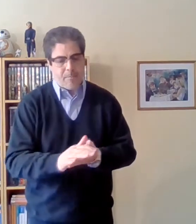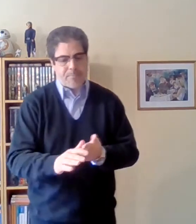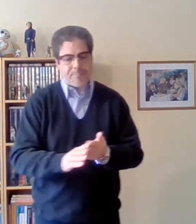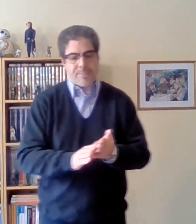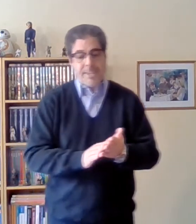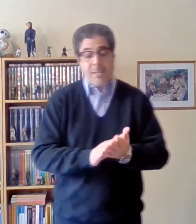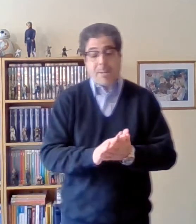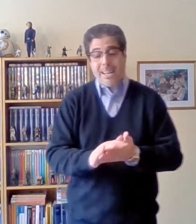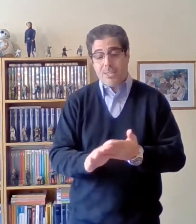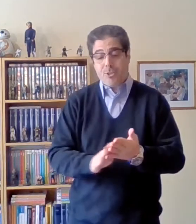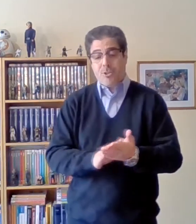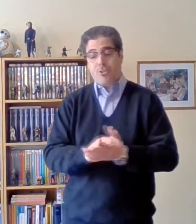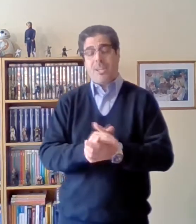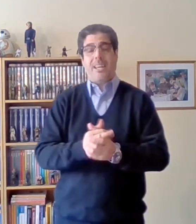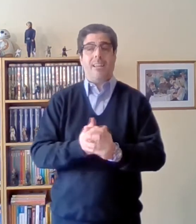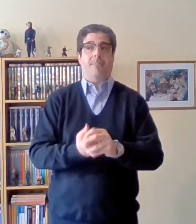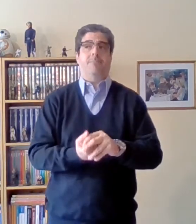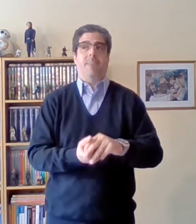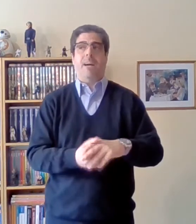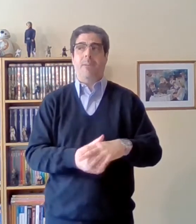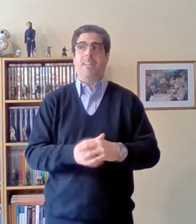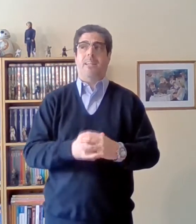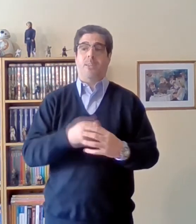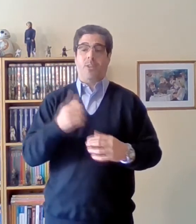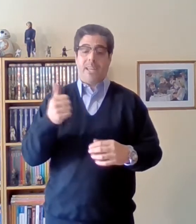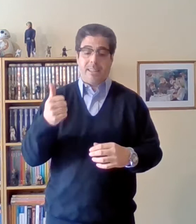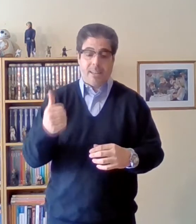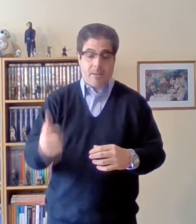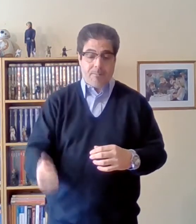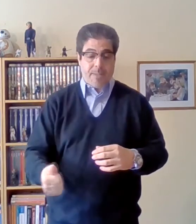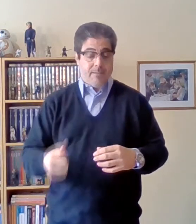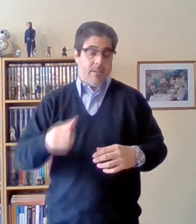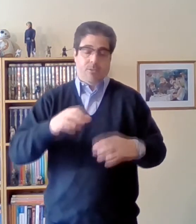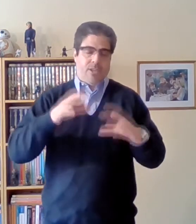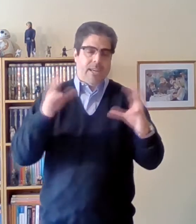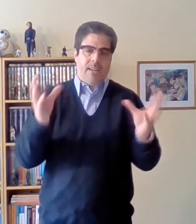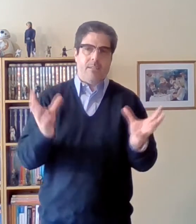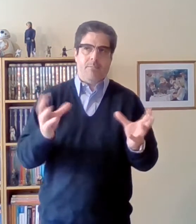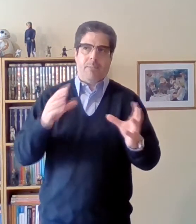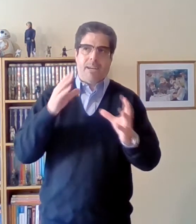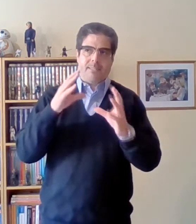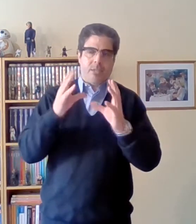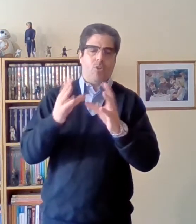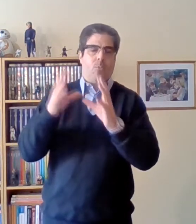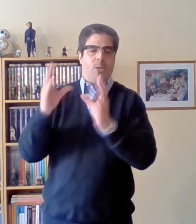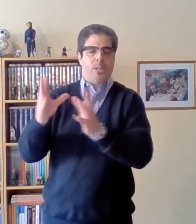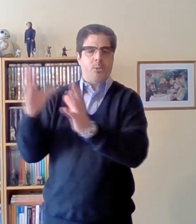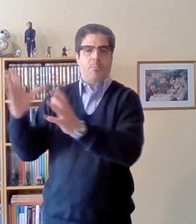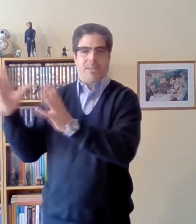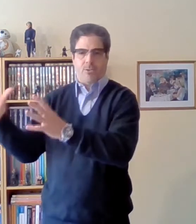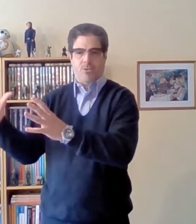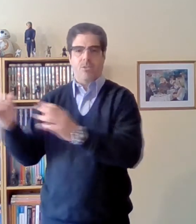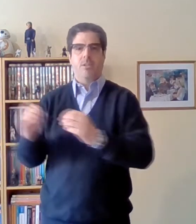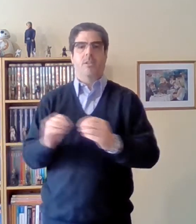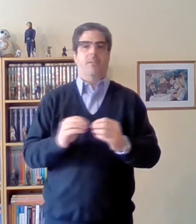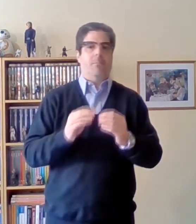y para eso entonces él habla de la teoría del o sea él va haciendo como distintos pasos va